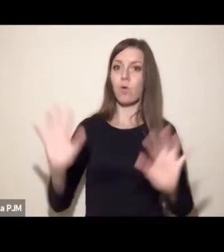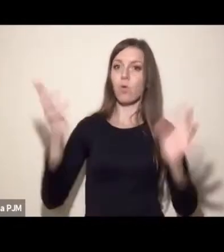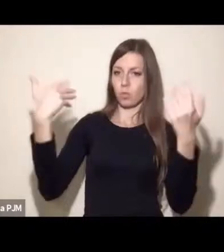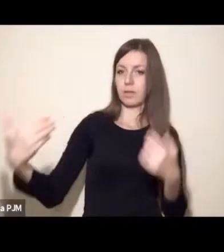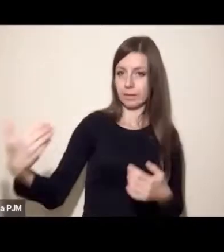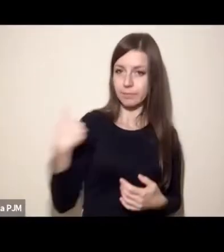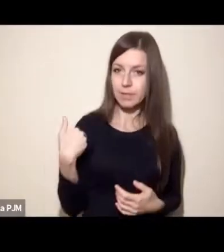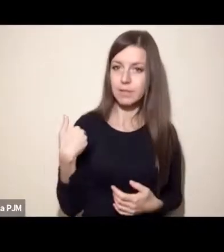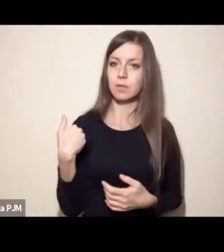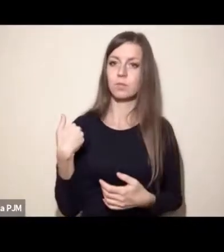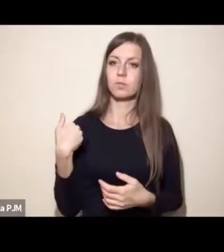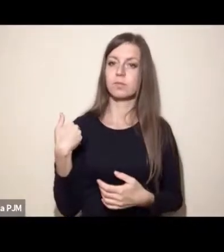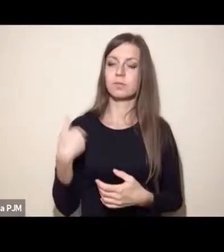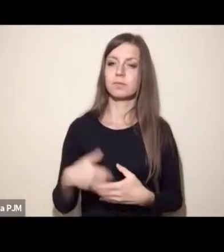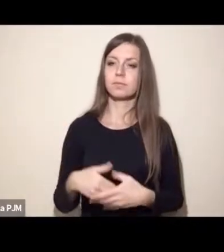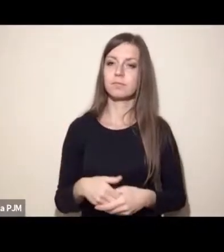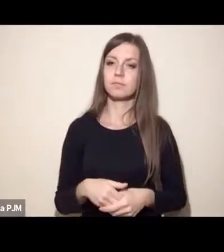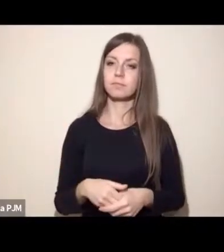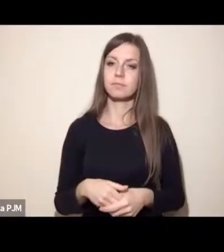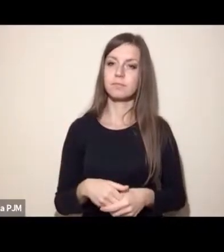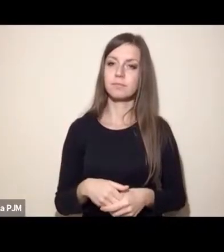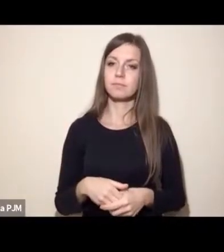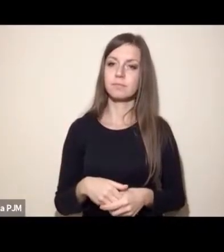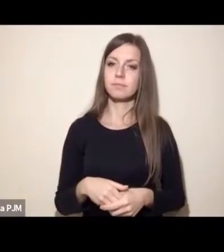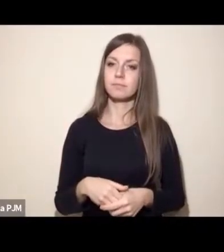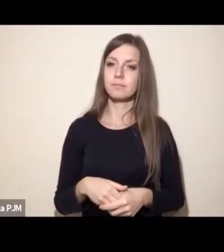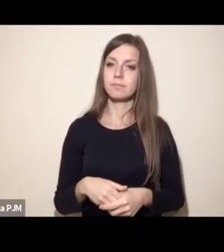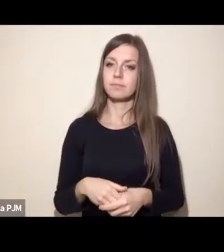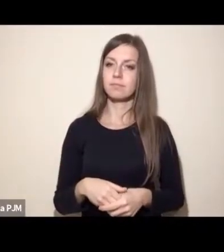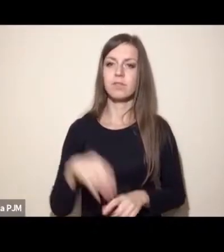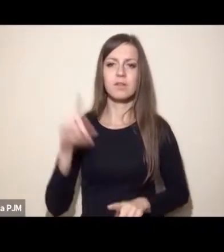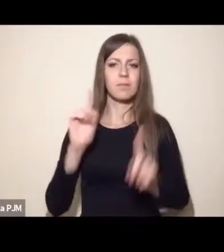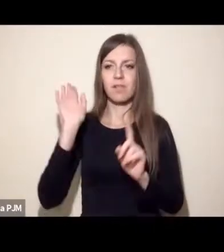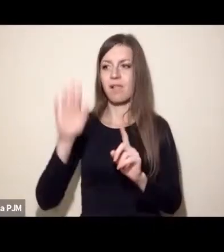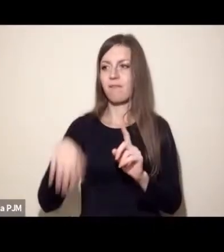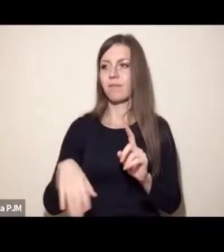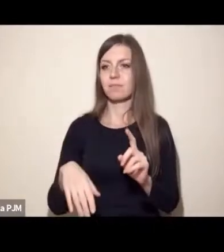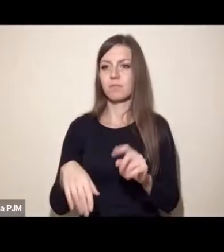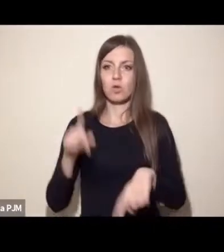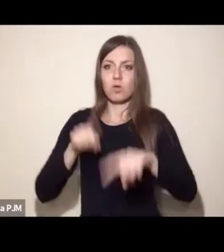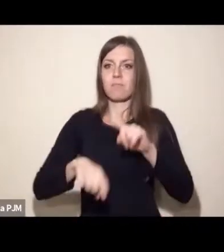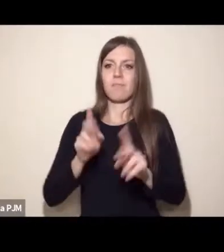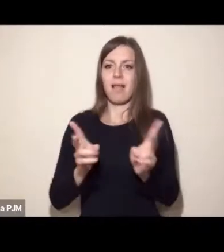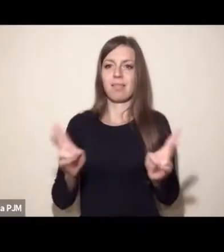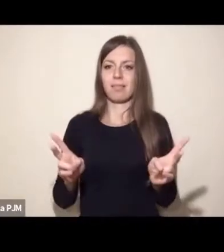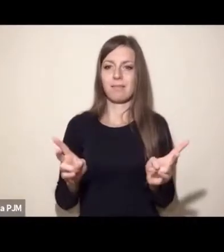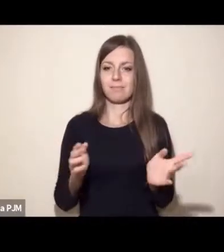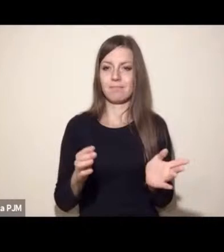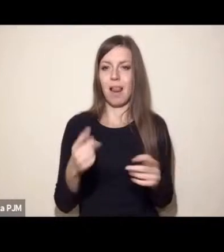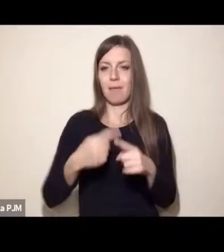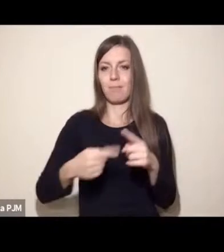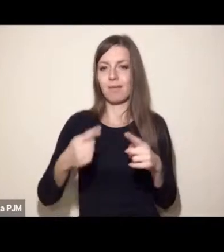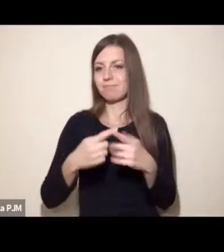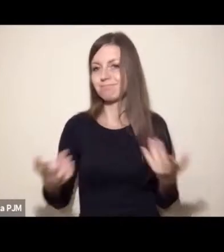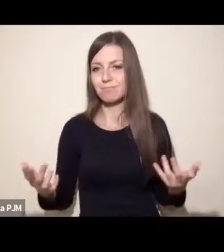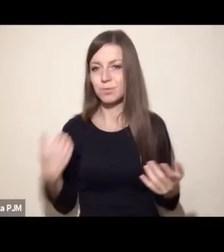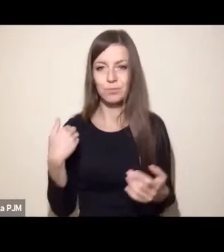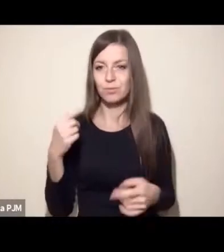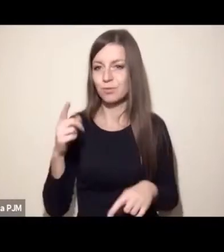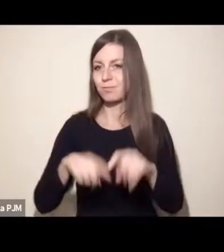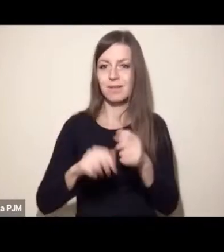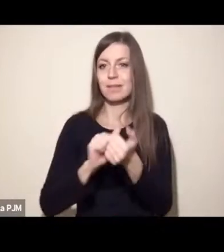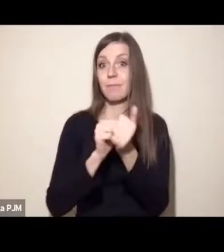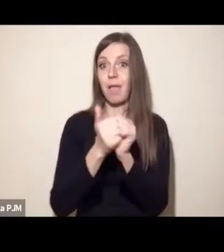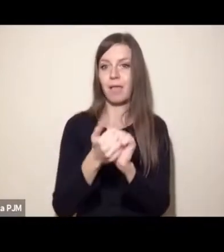i w tym sensie jest to nieprecyzyjne. Były powiedziałbym nawet wręcz standardowym elementem katalogu różnych trybów zmiany